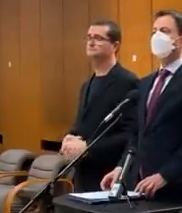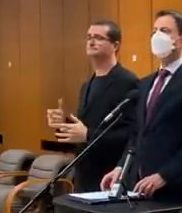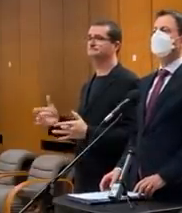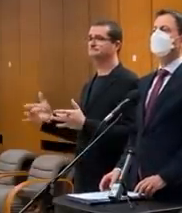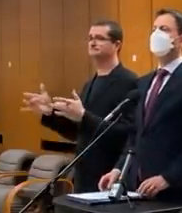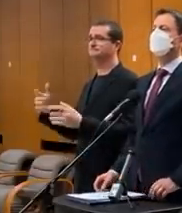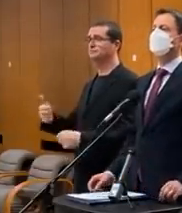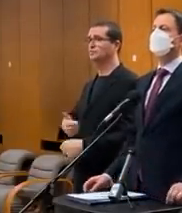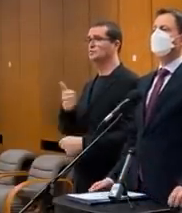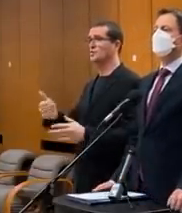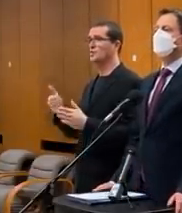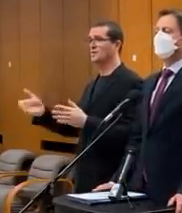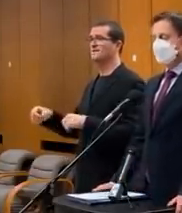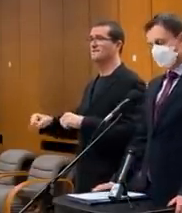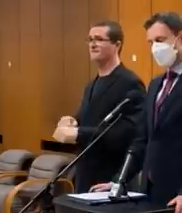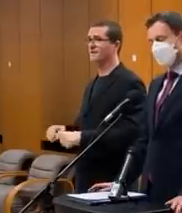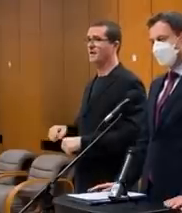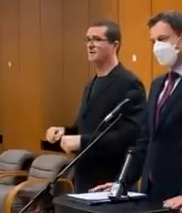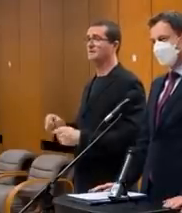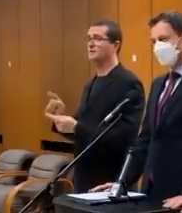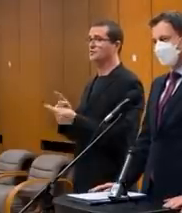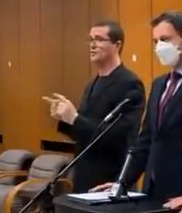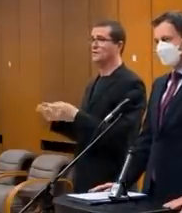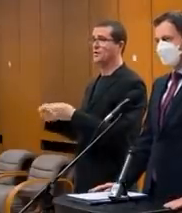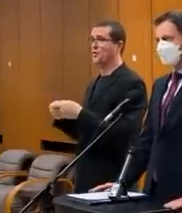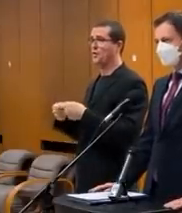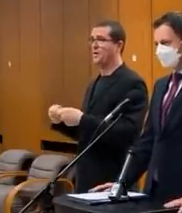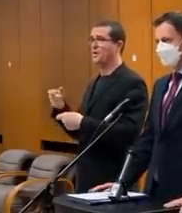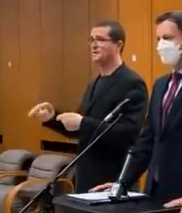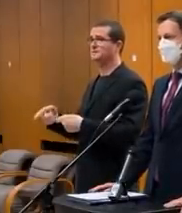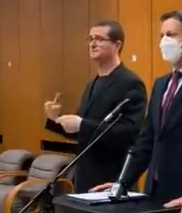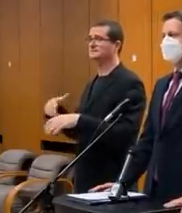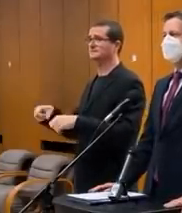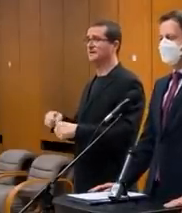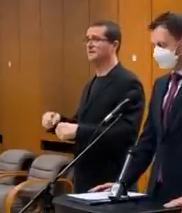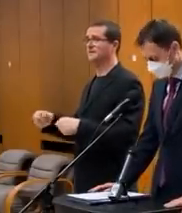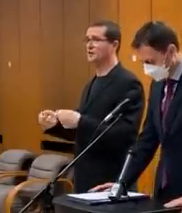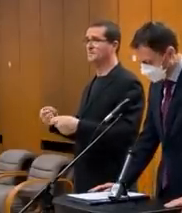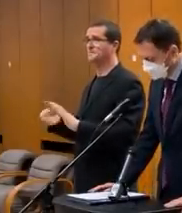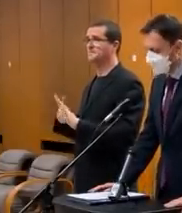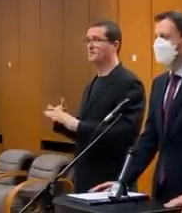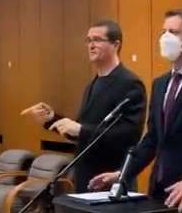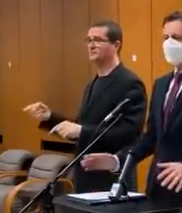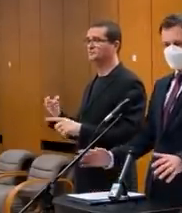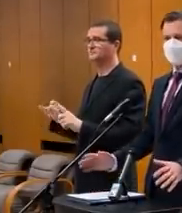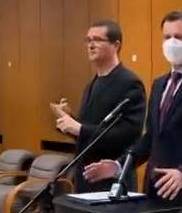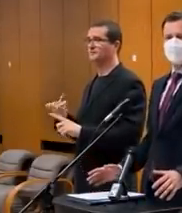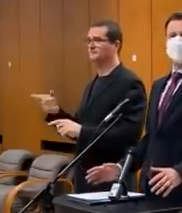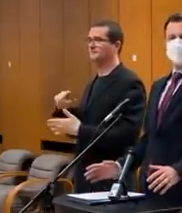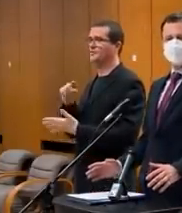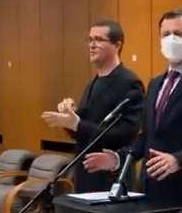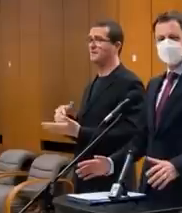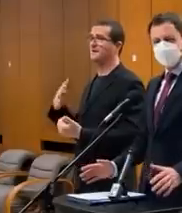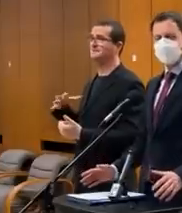odklada úplnok, nechválení vládov. Dohodní sa koalícia? Tám na dôžšie povedne nechválení vláda. Majte také dobré